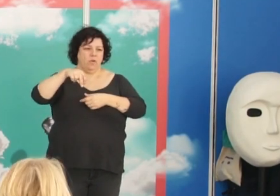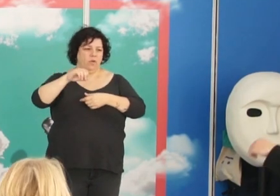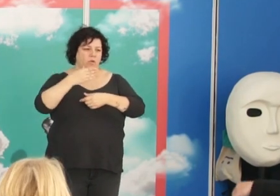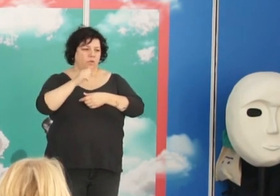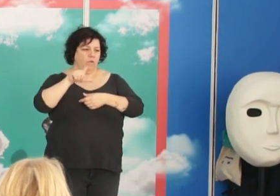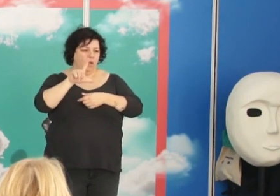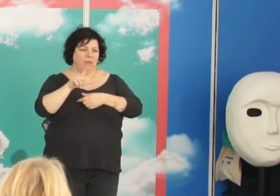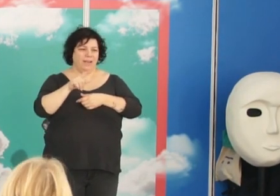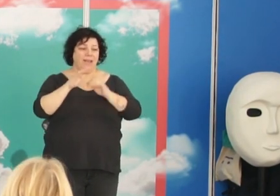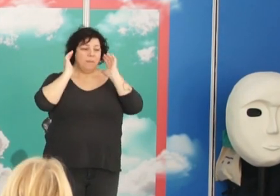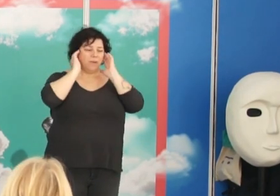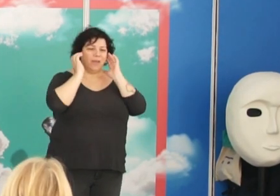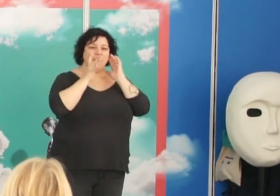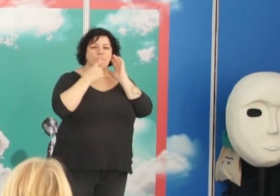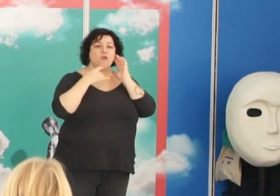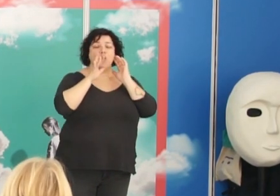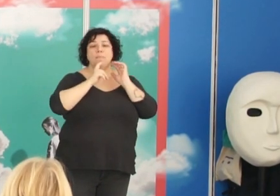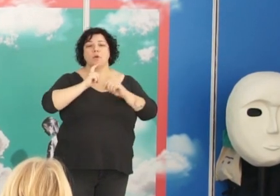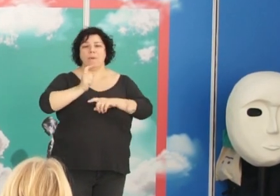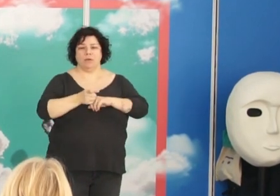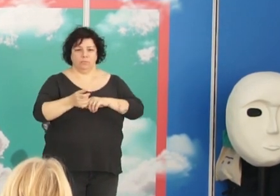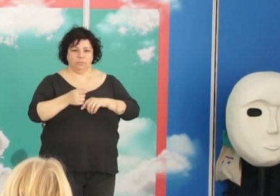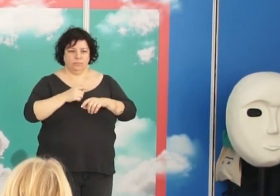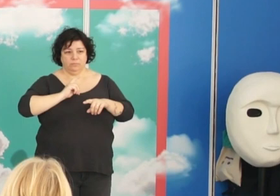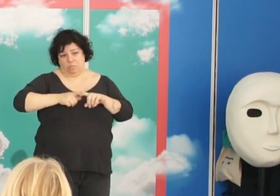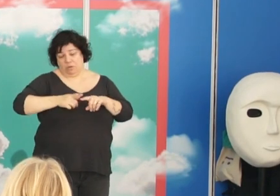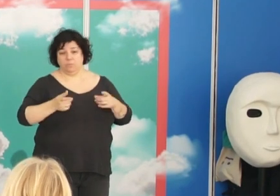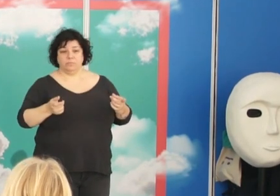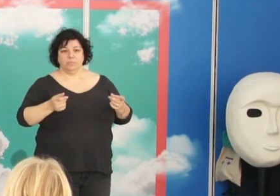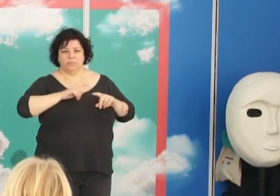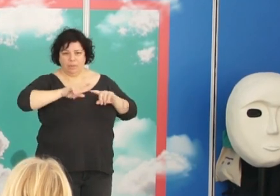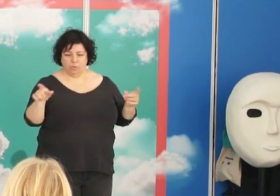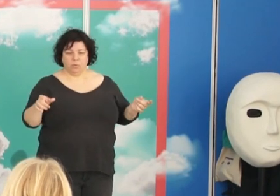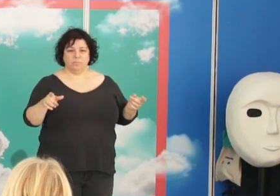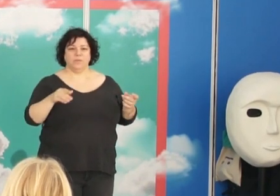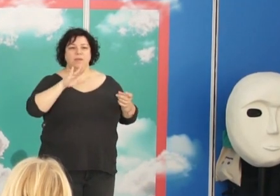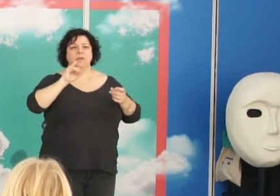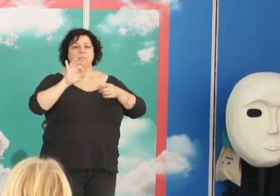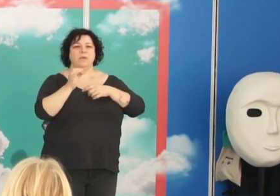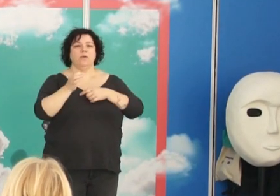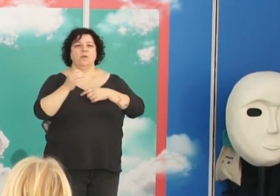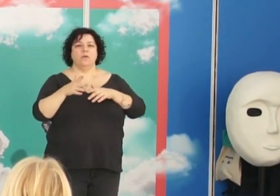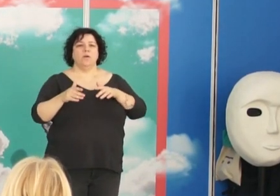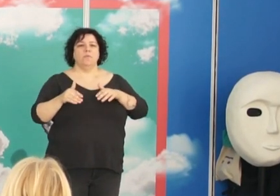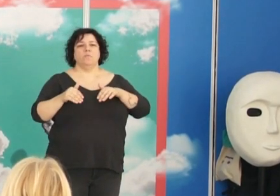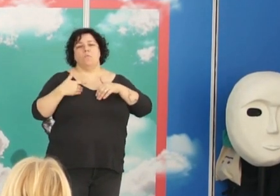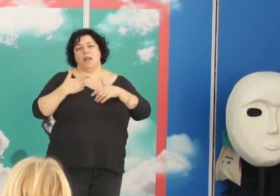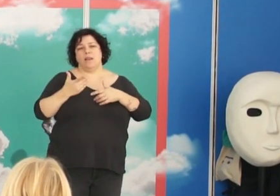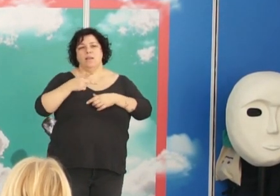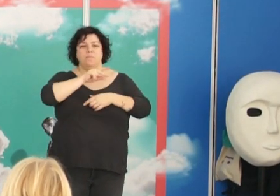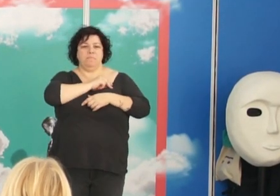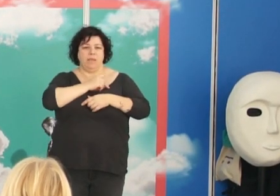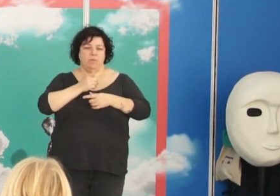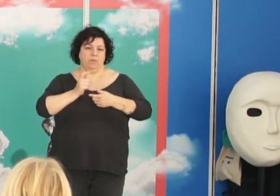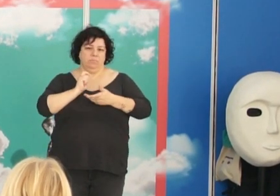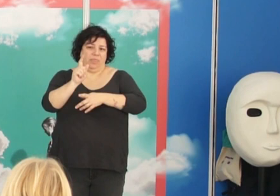tapamos esos oídos, por rojo y por maricón. Tampoco. Pío del Río Ortega no obtuvo el Premio Nobel, porque